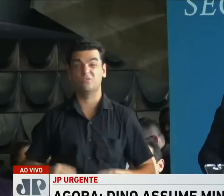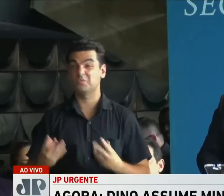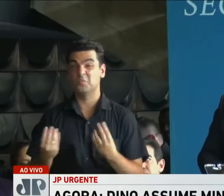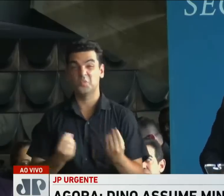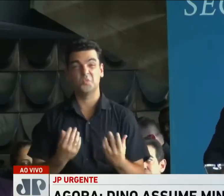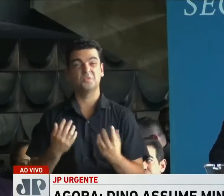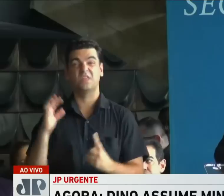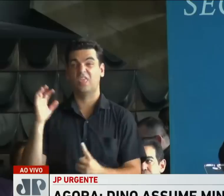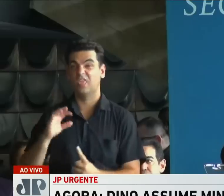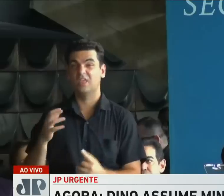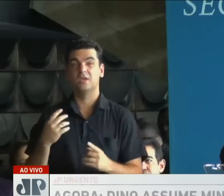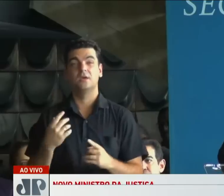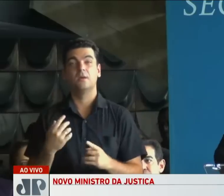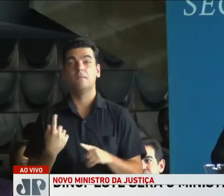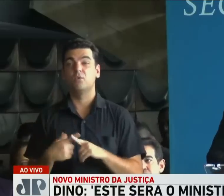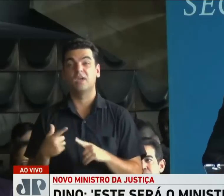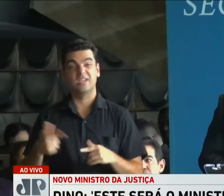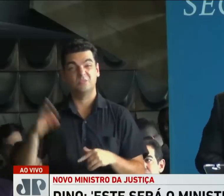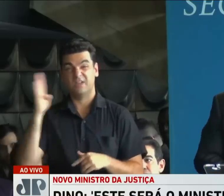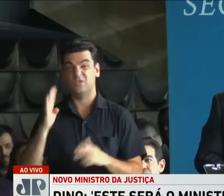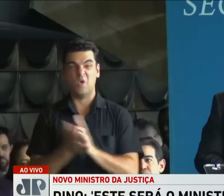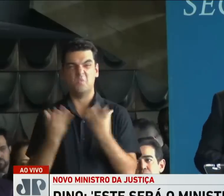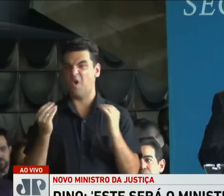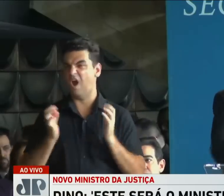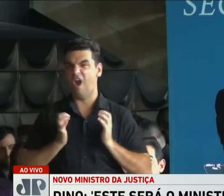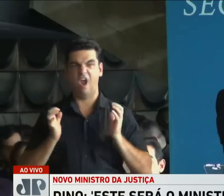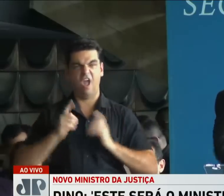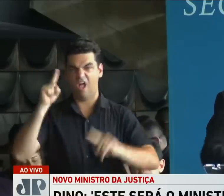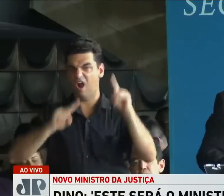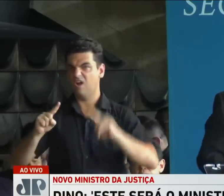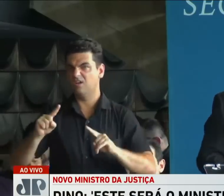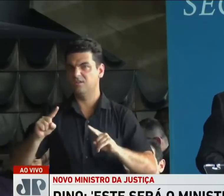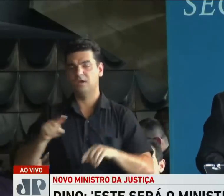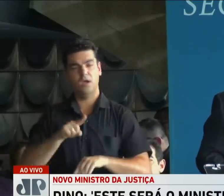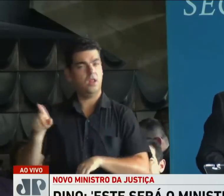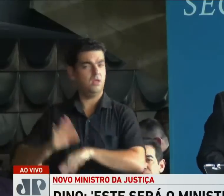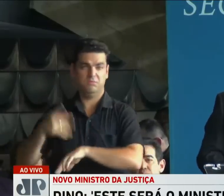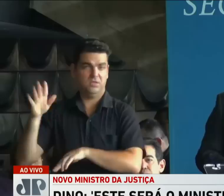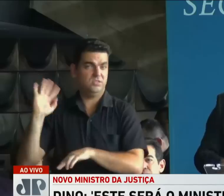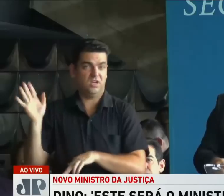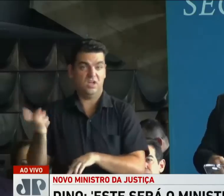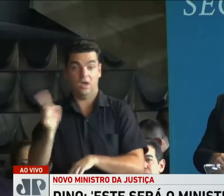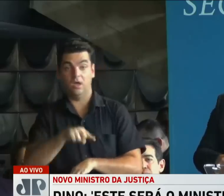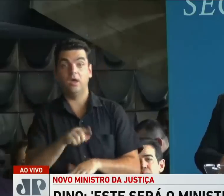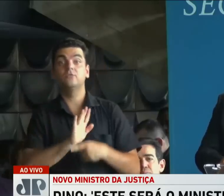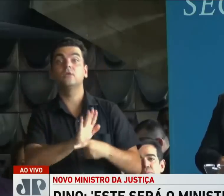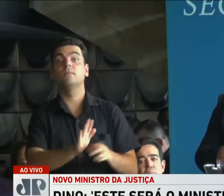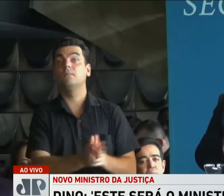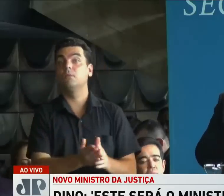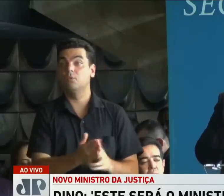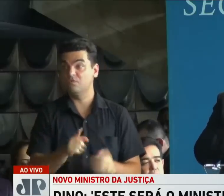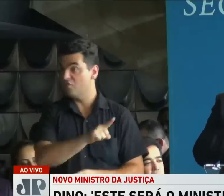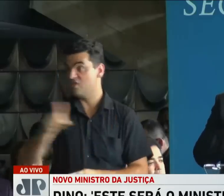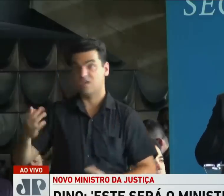concentração de capital existente na nossa sociedade já têm os seus próprios meios. Nós, servidores públicos e